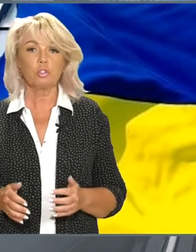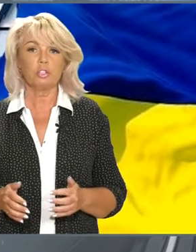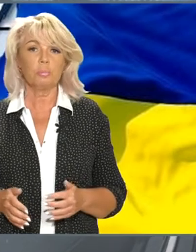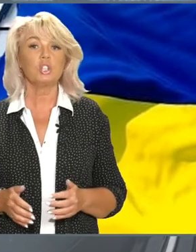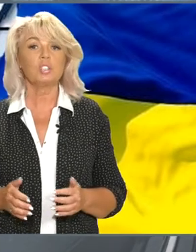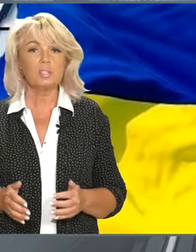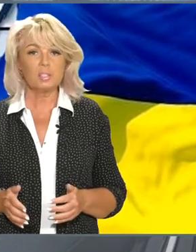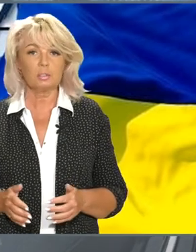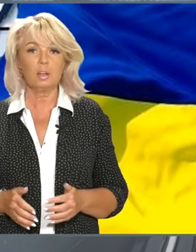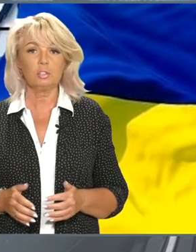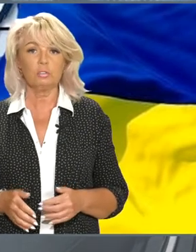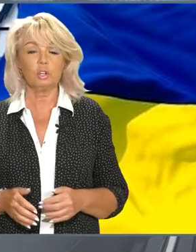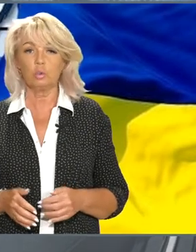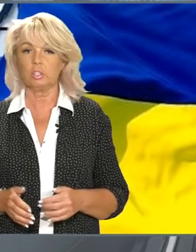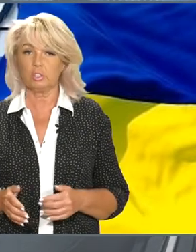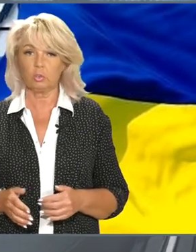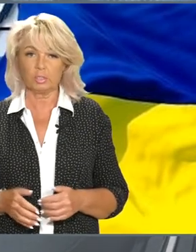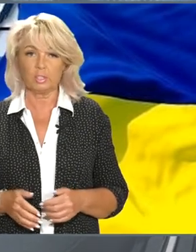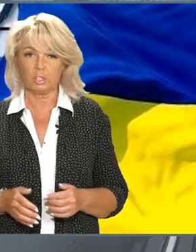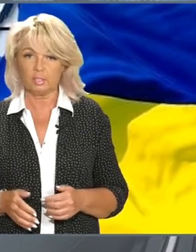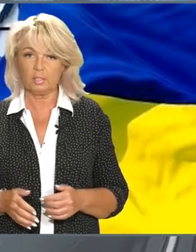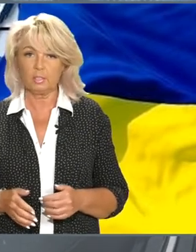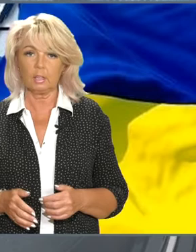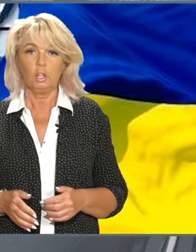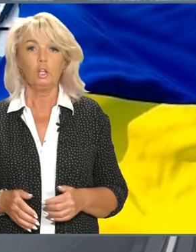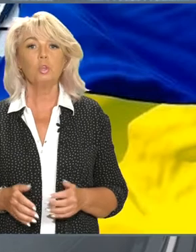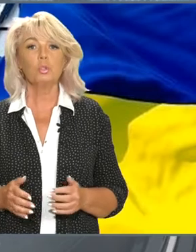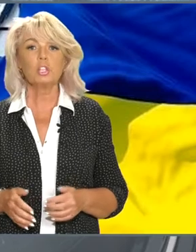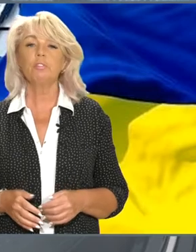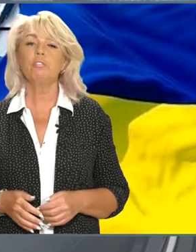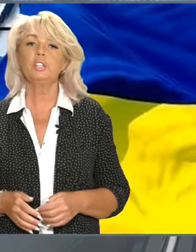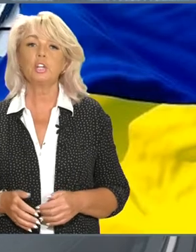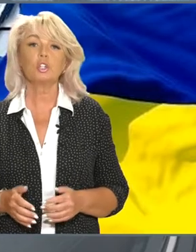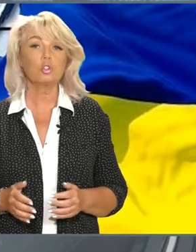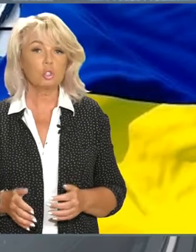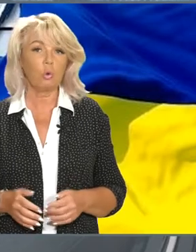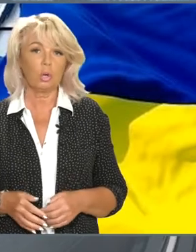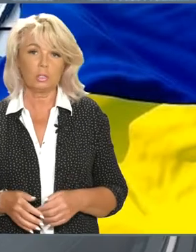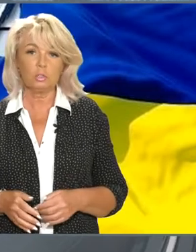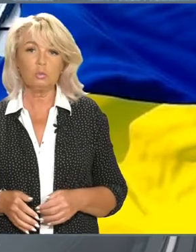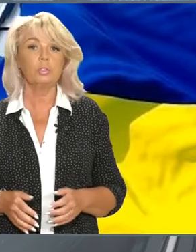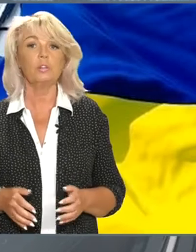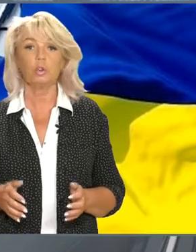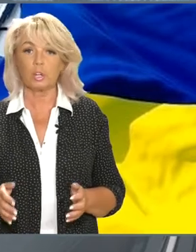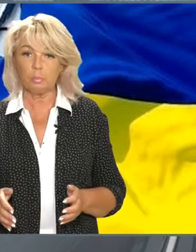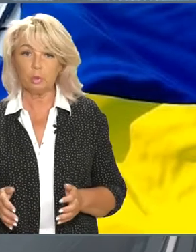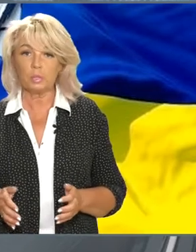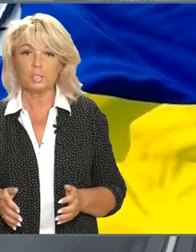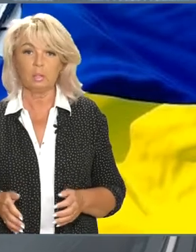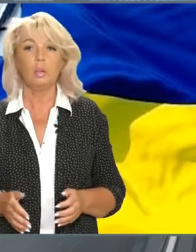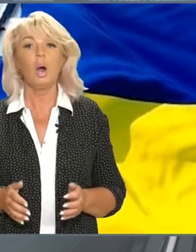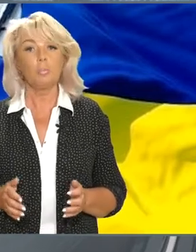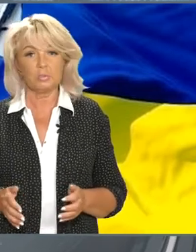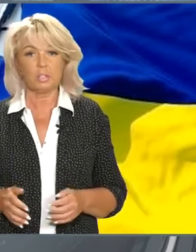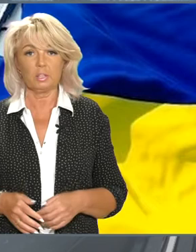перевищуватиме 60 активних хворих на 100 тисяч населення, то можливе введення жорсткого карантину не в окремих